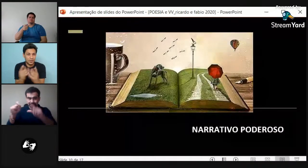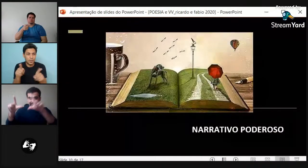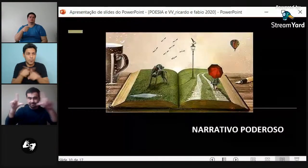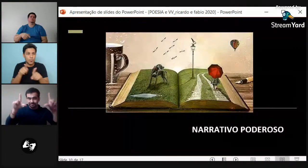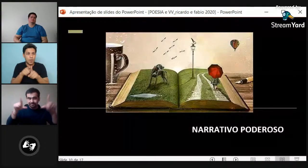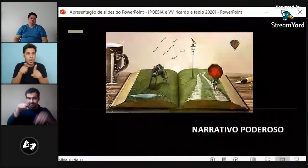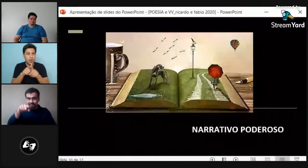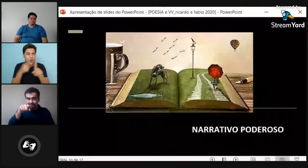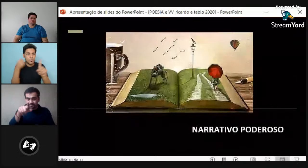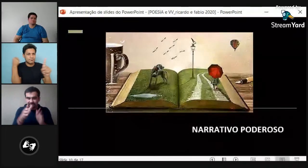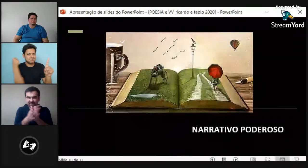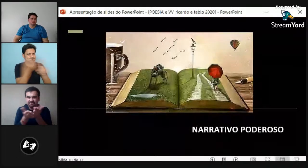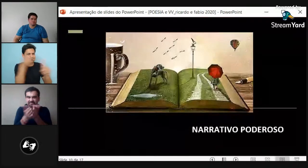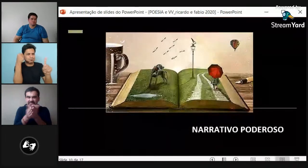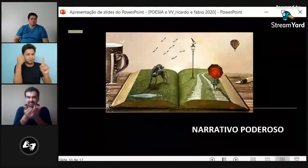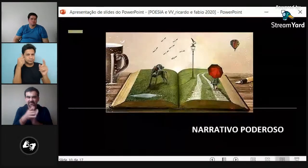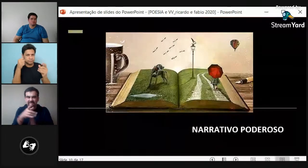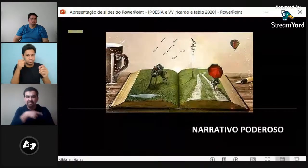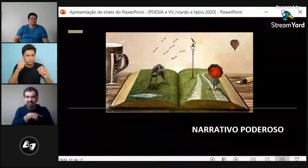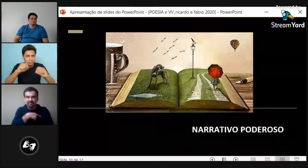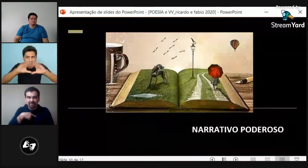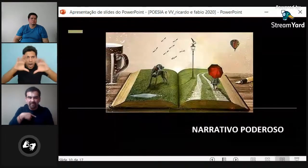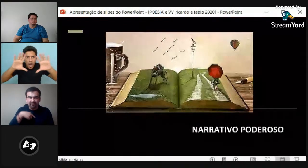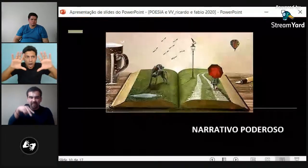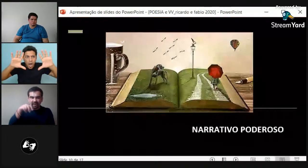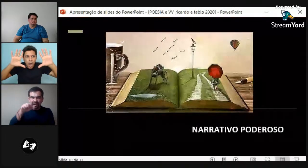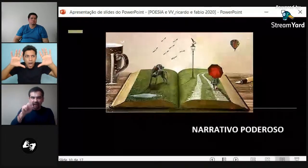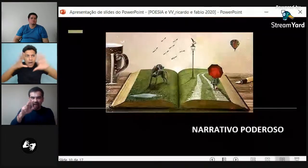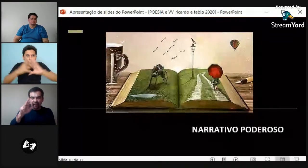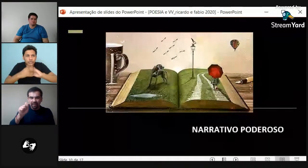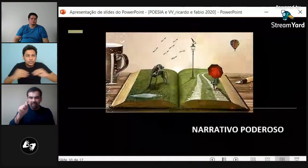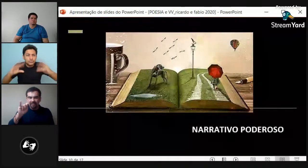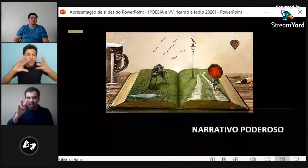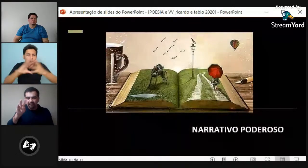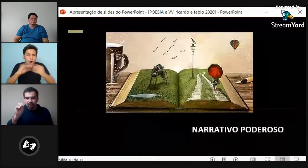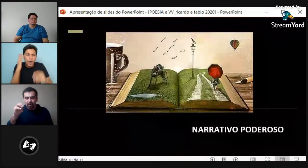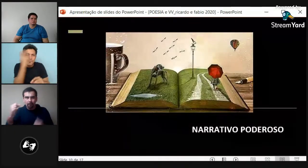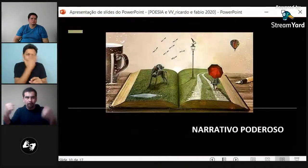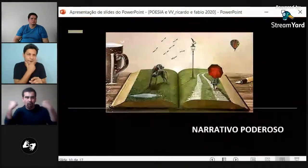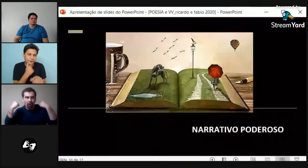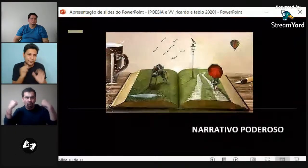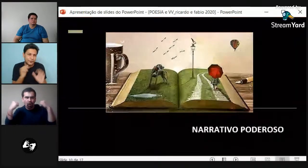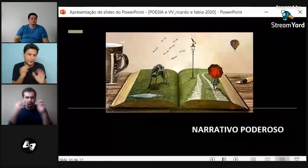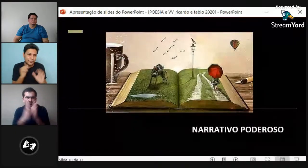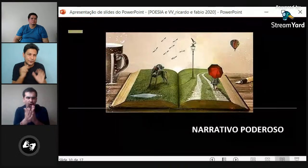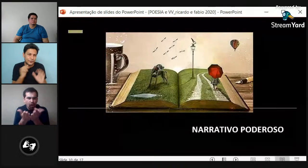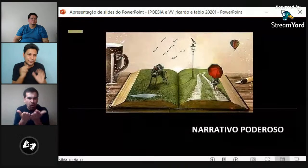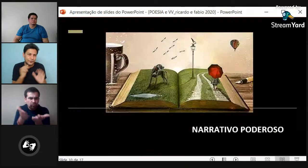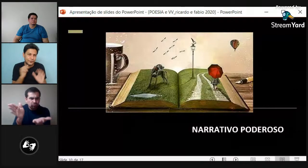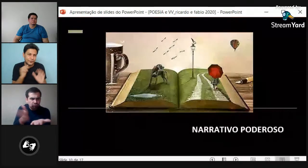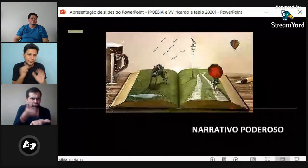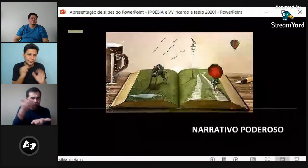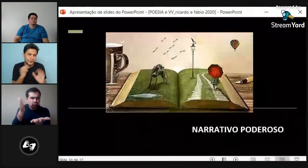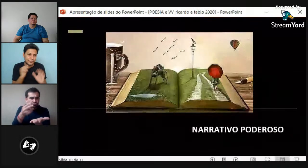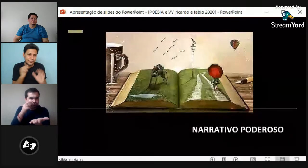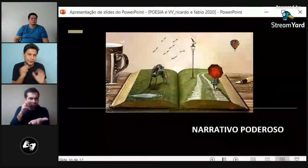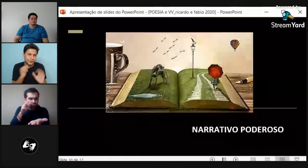Bueno, ¿ven esta imagen? Es un libro abierto. Y esto se llama Narrativo poderoso. Narrativa